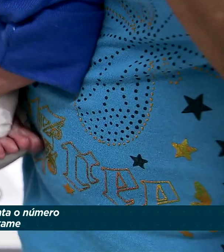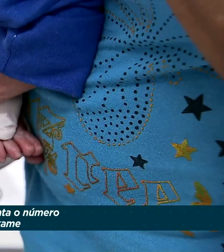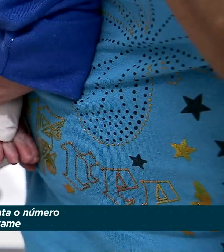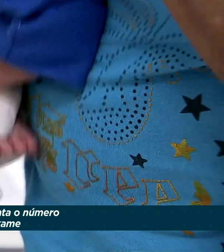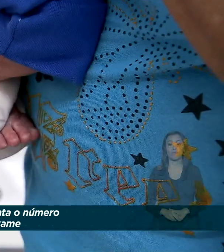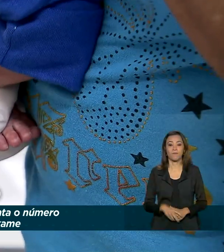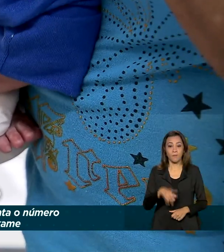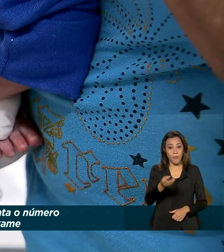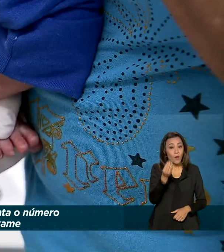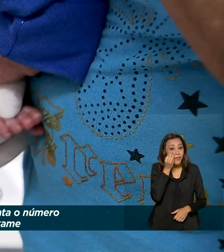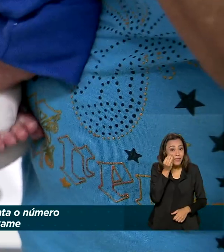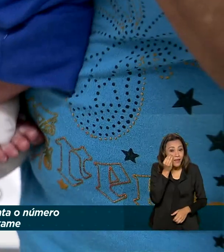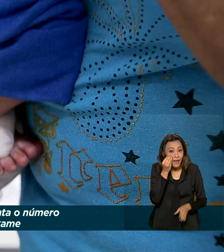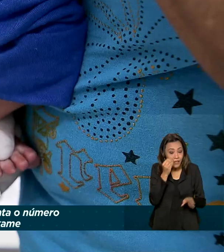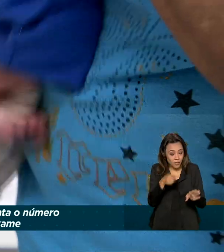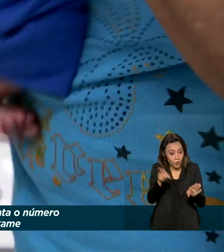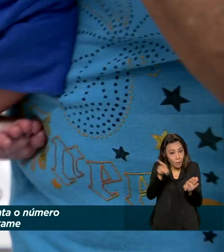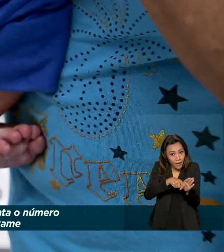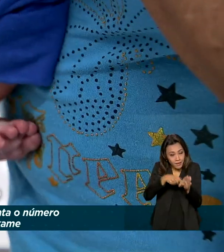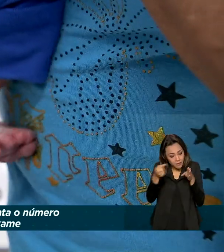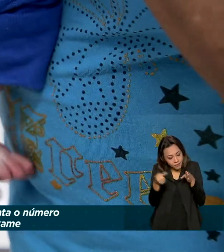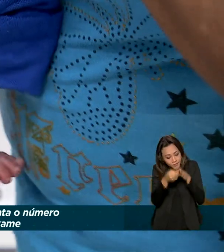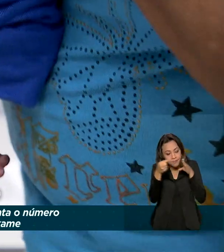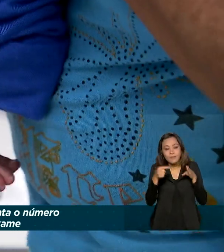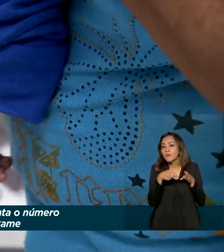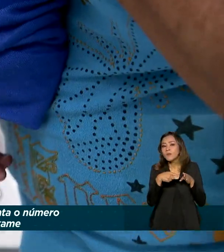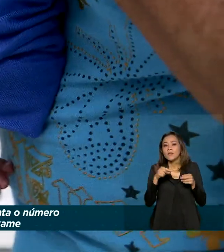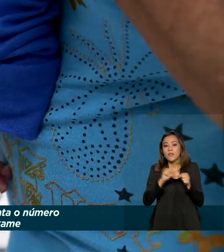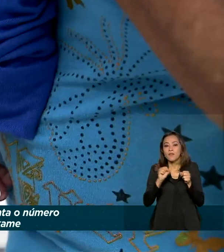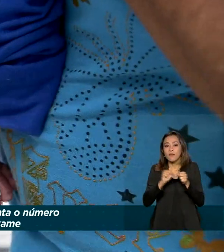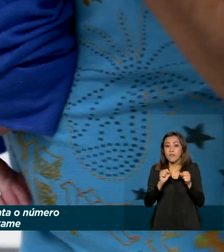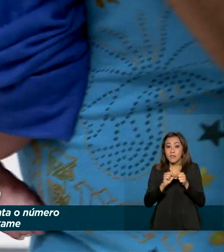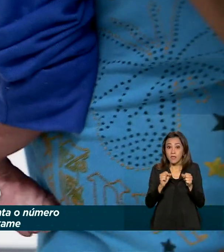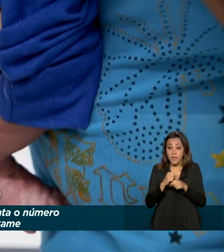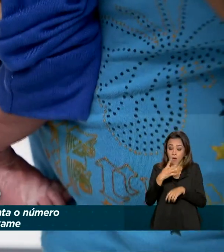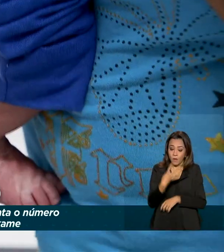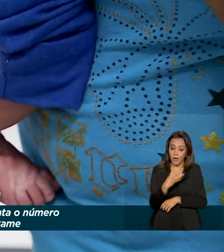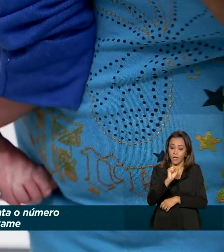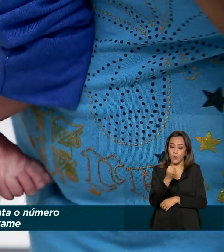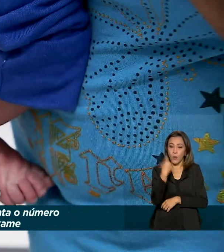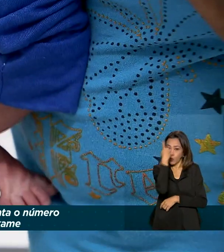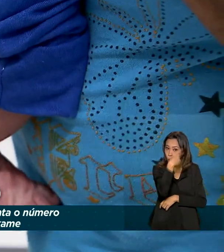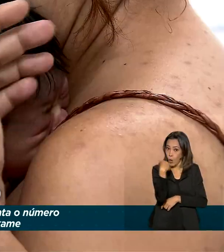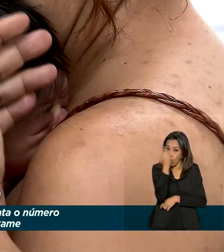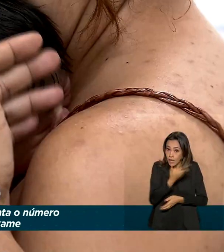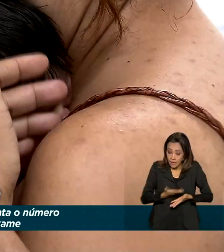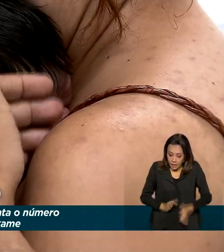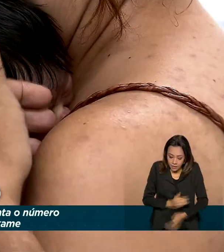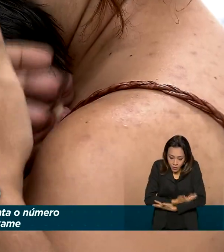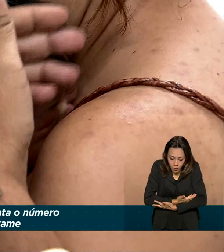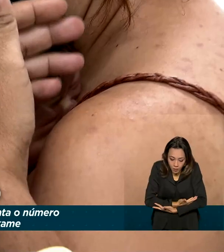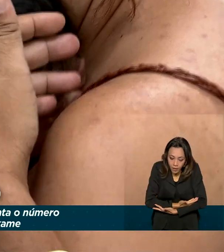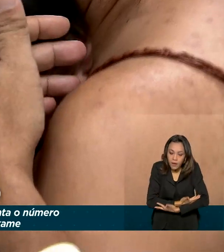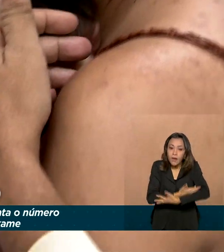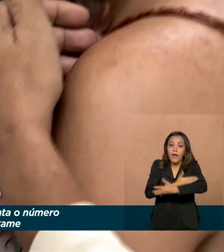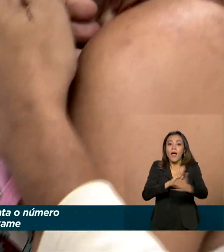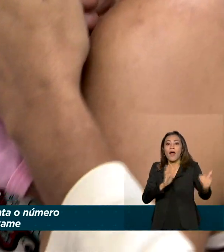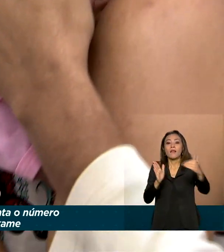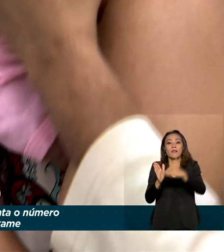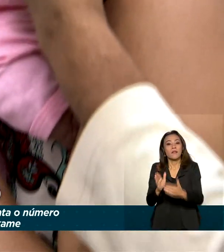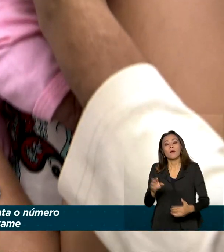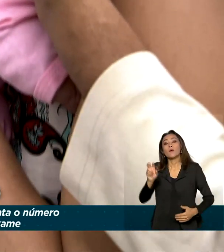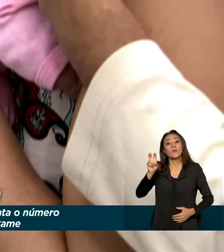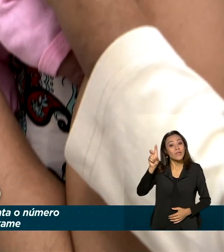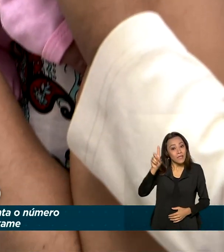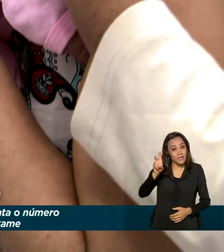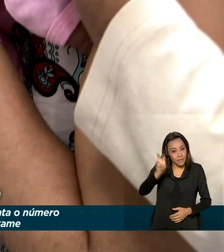O teste do pezinho deve ser feito preferencialmente após as 48 horas do nascimento até o quinto dia de